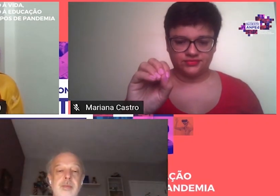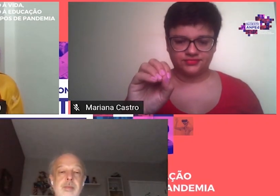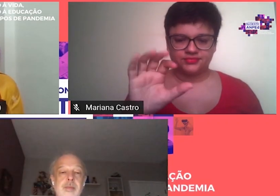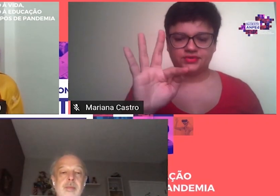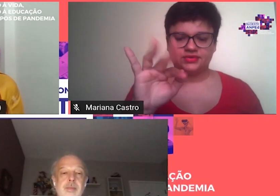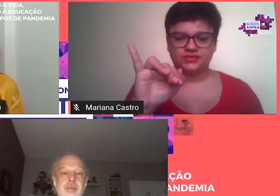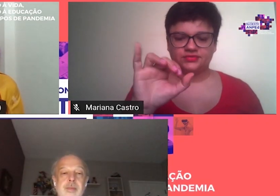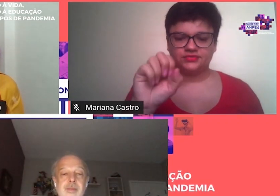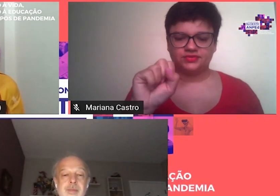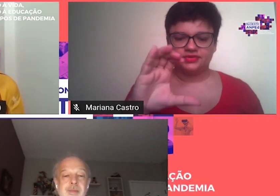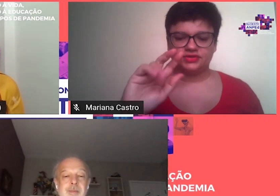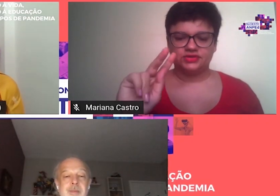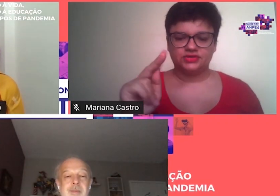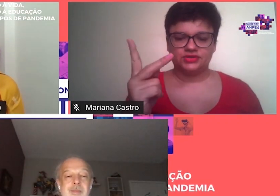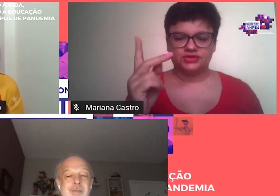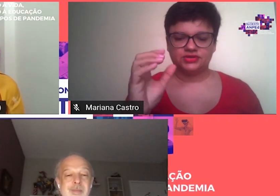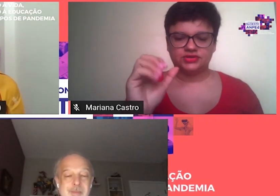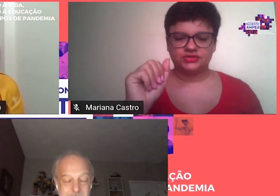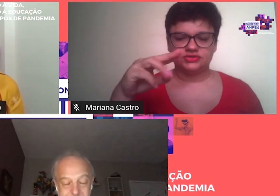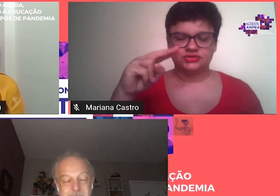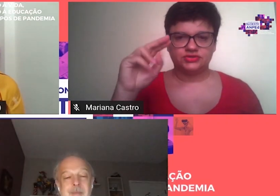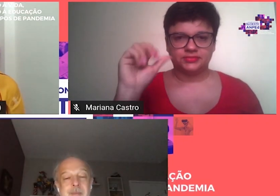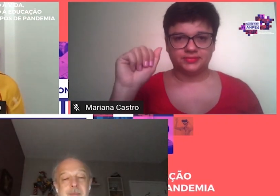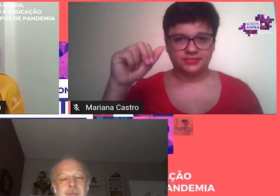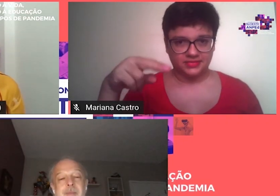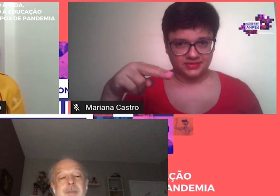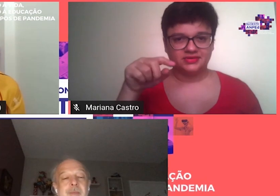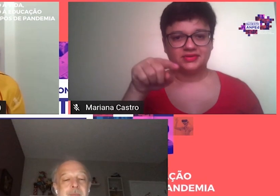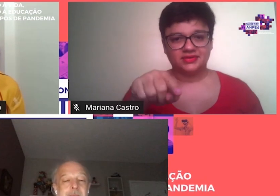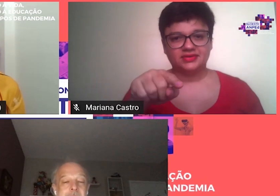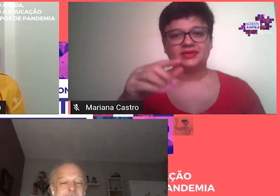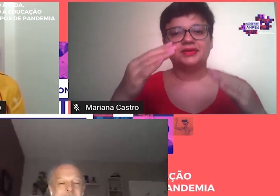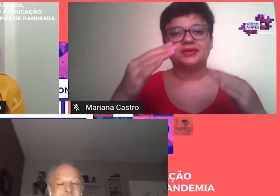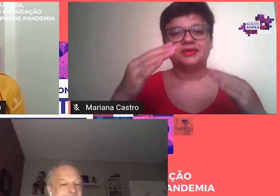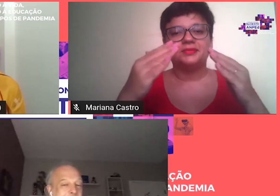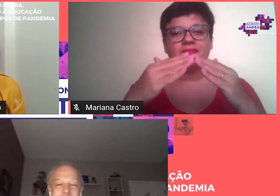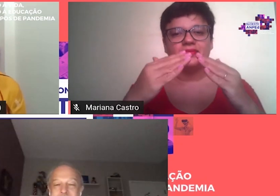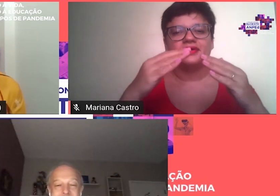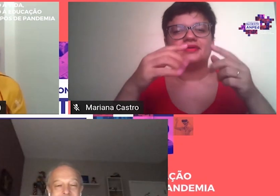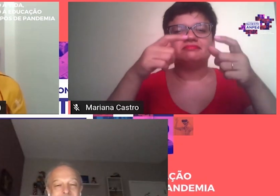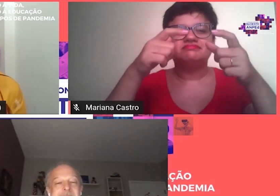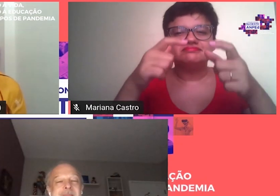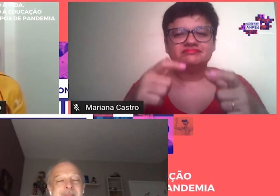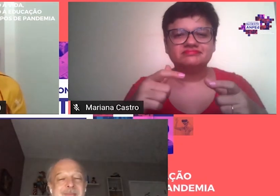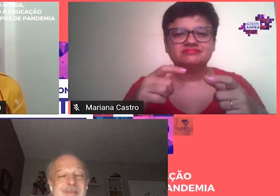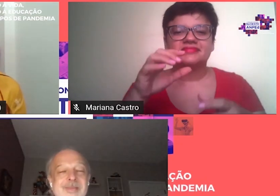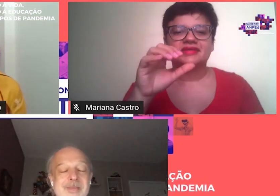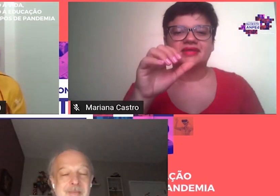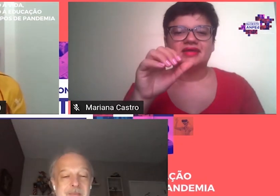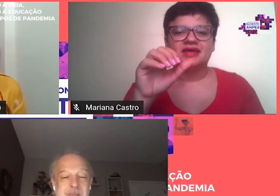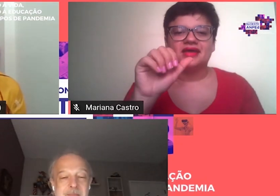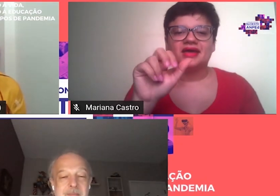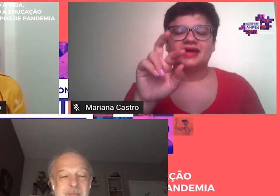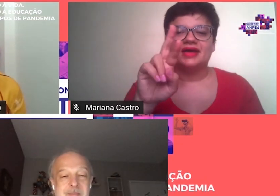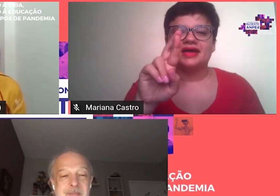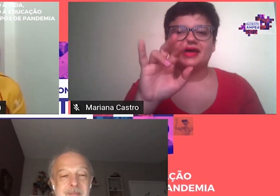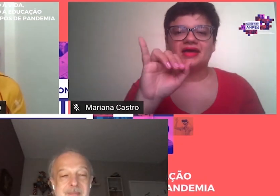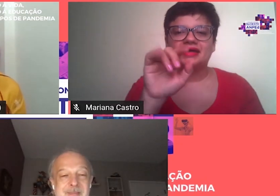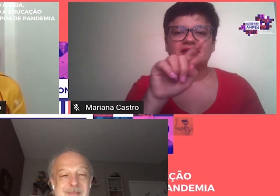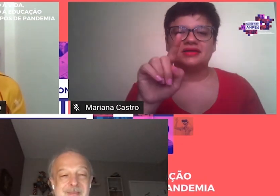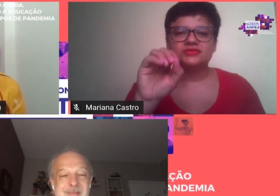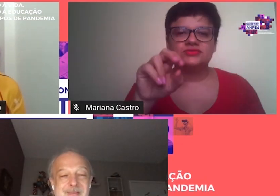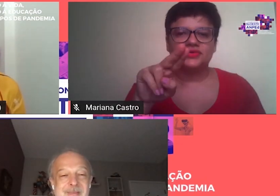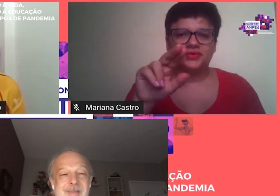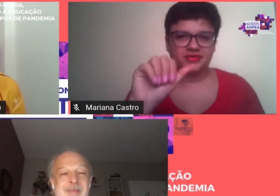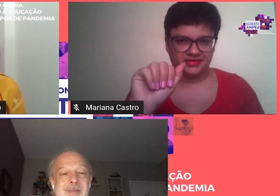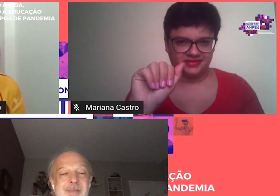University Desculpa Gustavo Troca aí Comissionado Comenta a minha fala Bom ter